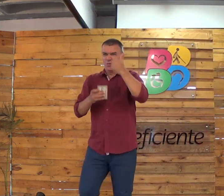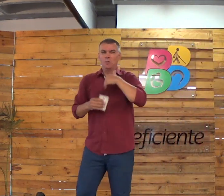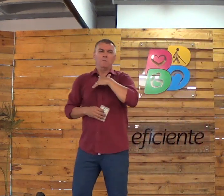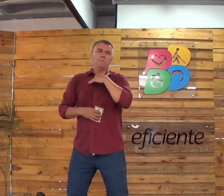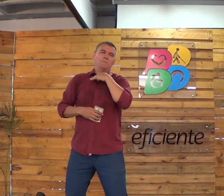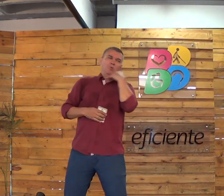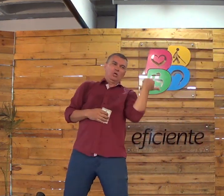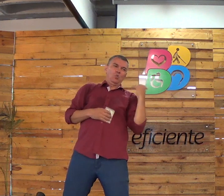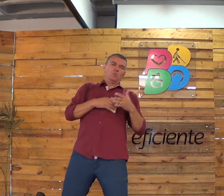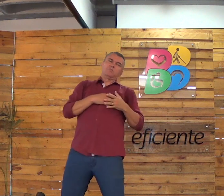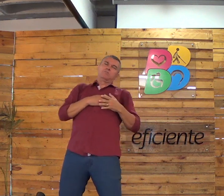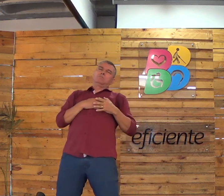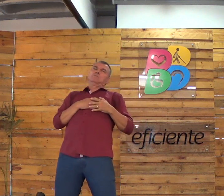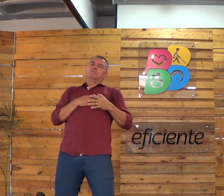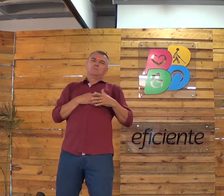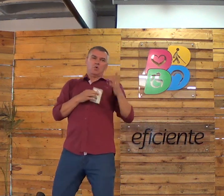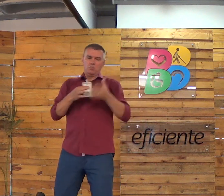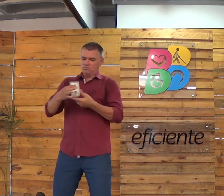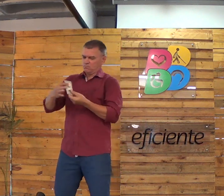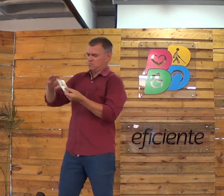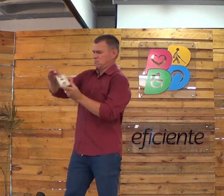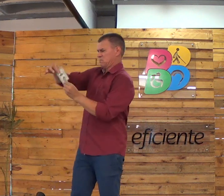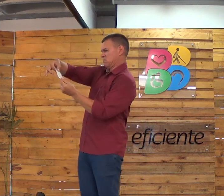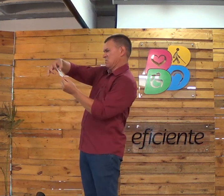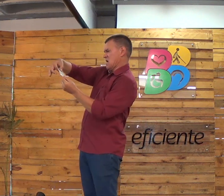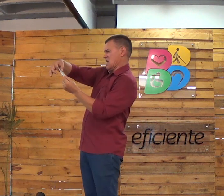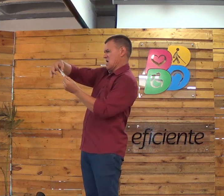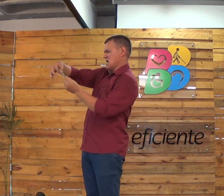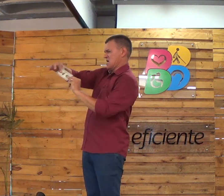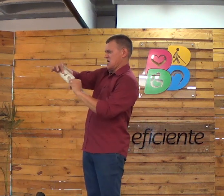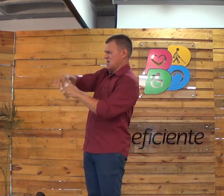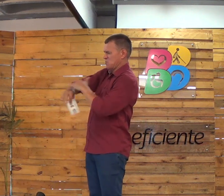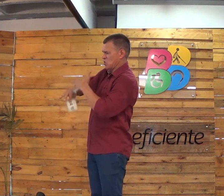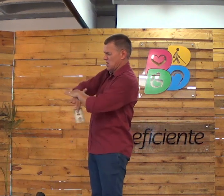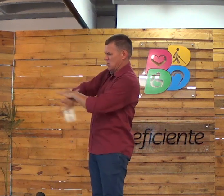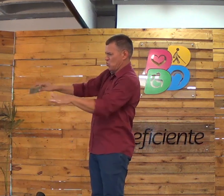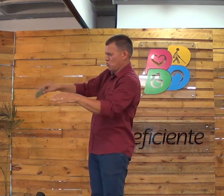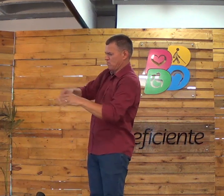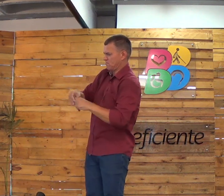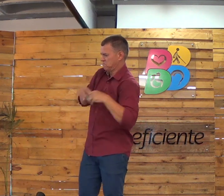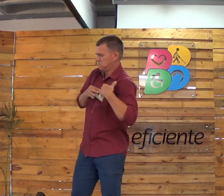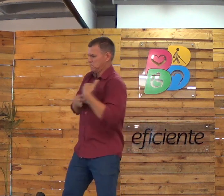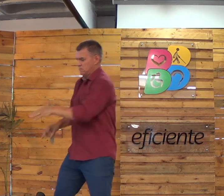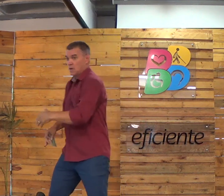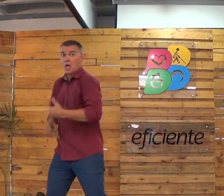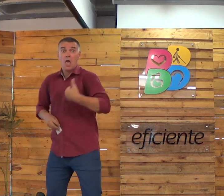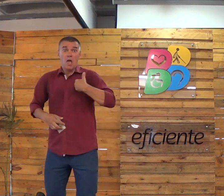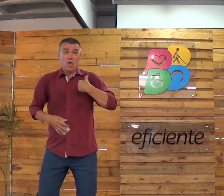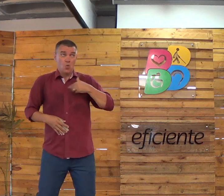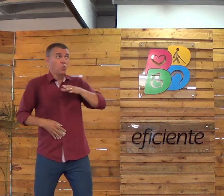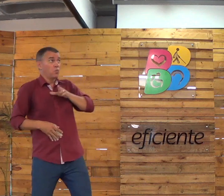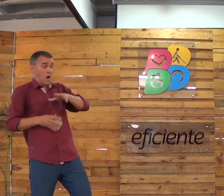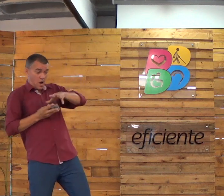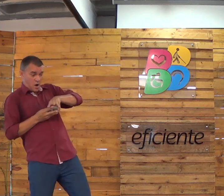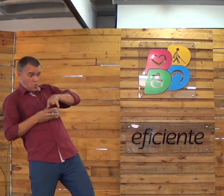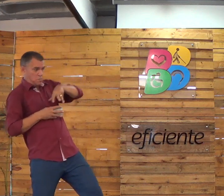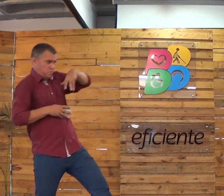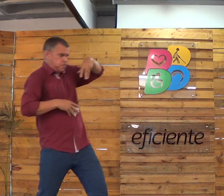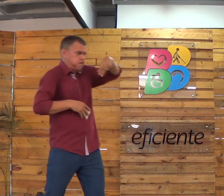Ufa! Porque eu posso até morrer. Meu físico vai morrer. Né? Acabou. Tchau. Mas aí, a